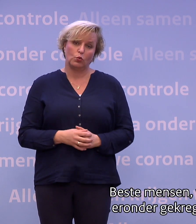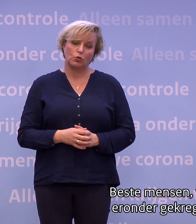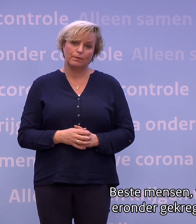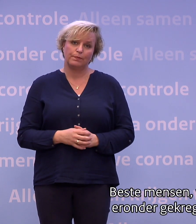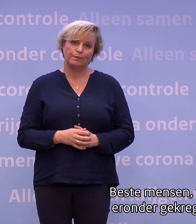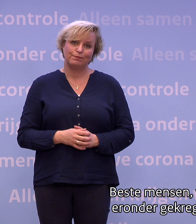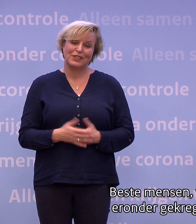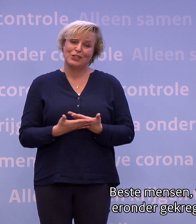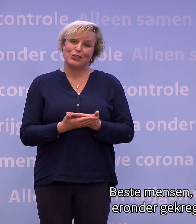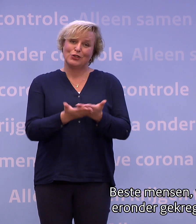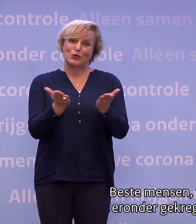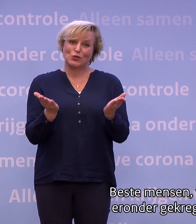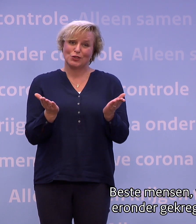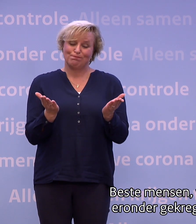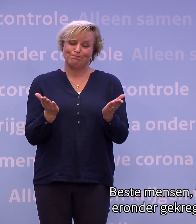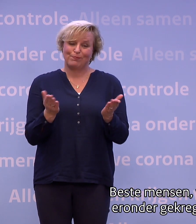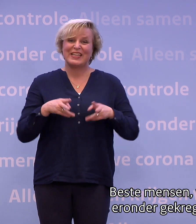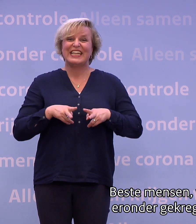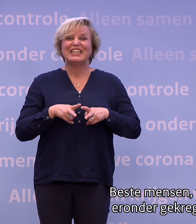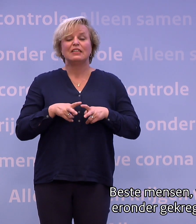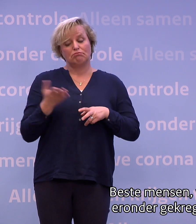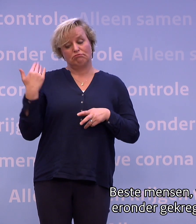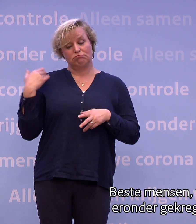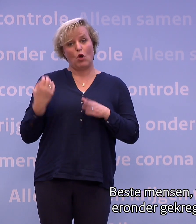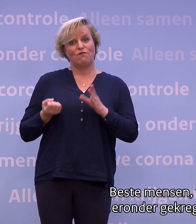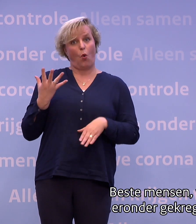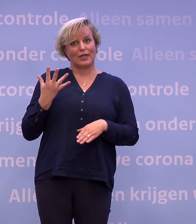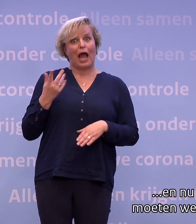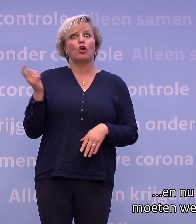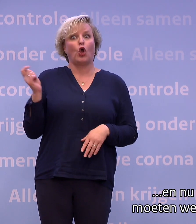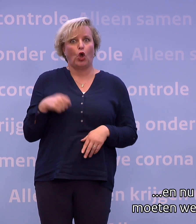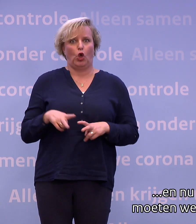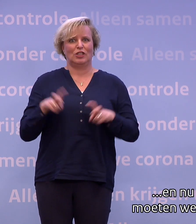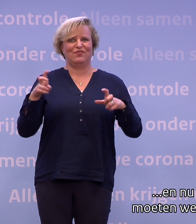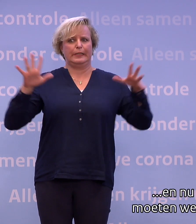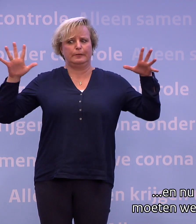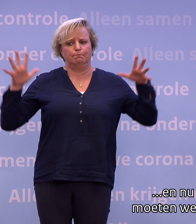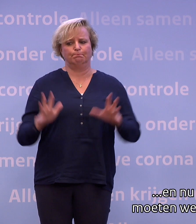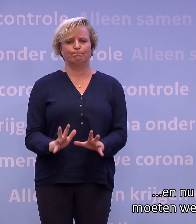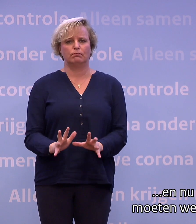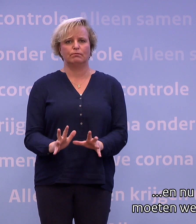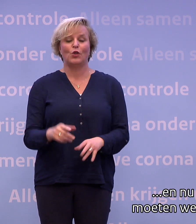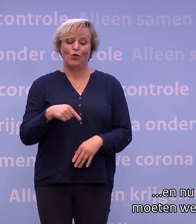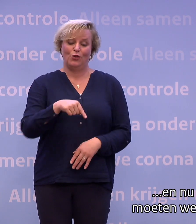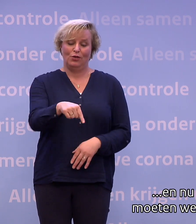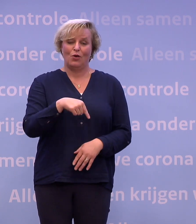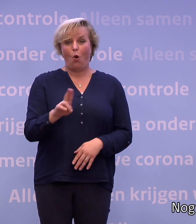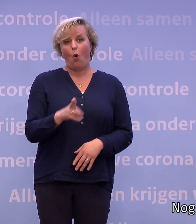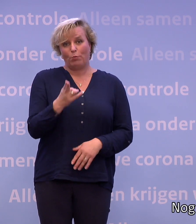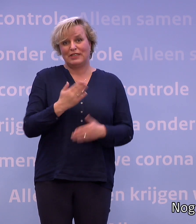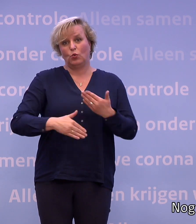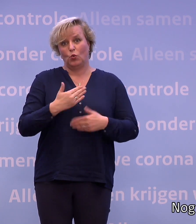Beste mensen, we hebben het virus eronder gekregen in het voorjaar. En nu, in het najaar, moeten we hetzelfde doen.